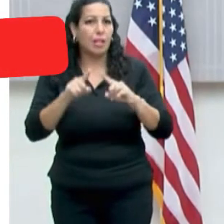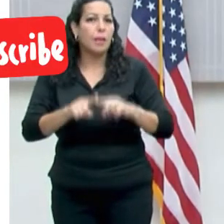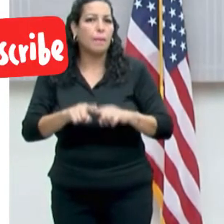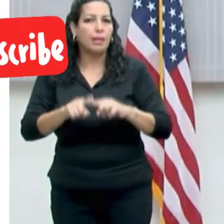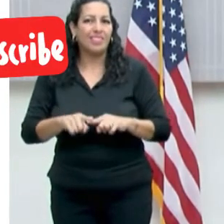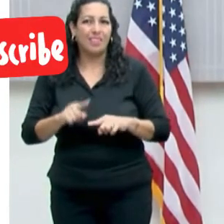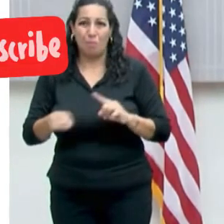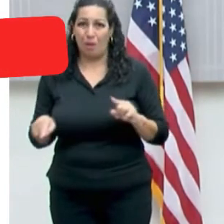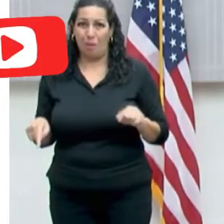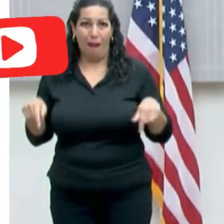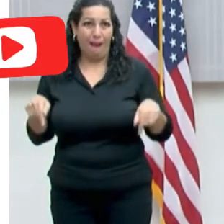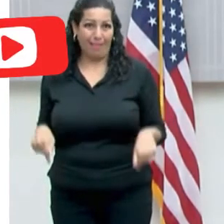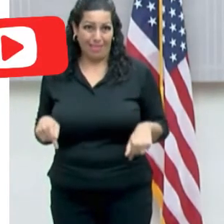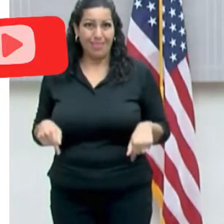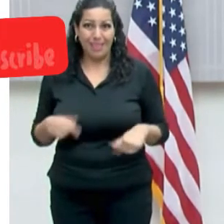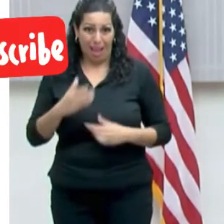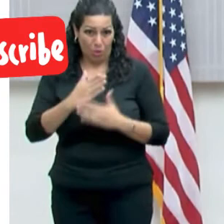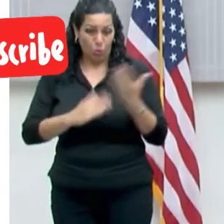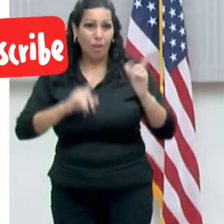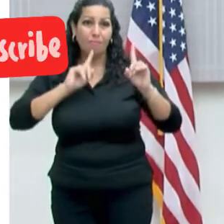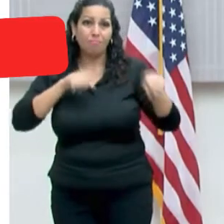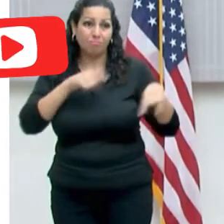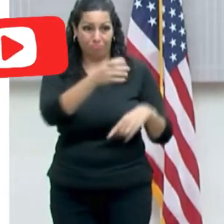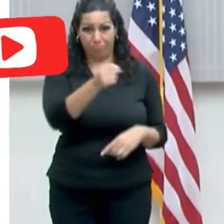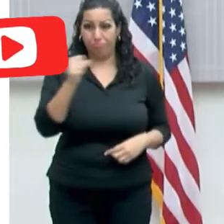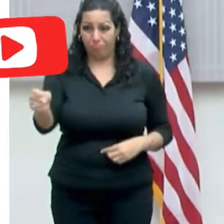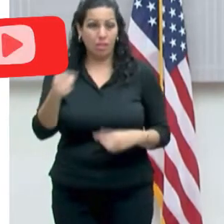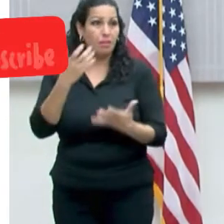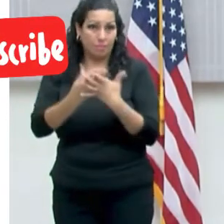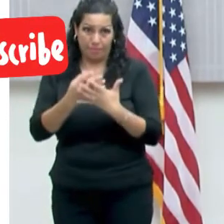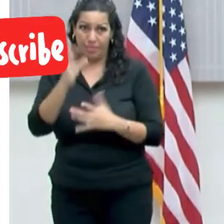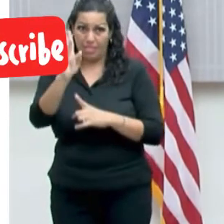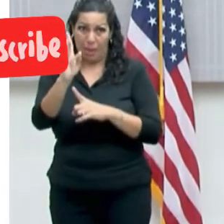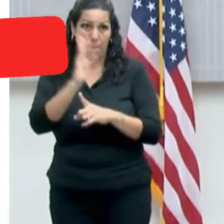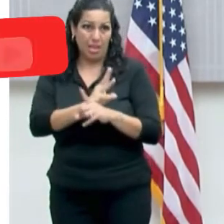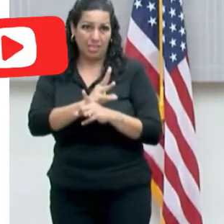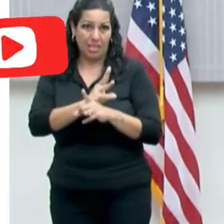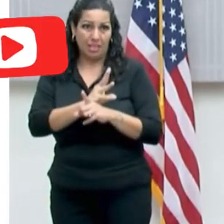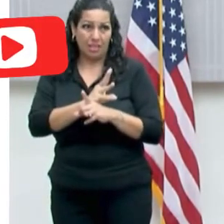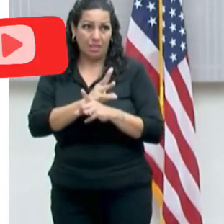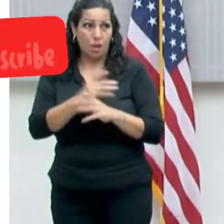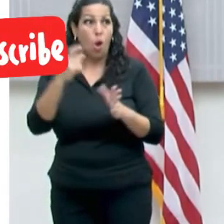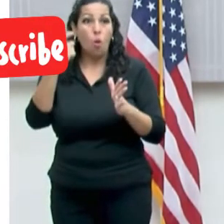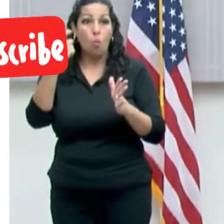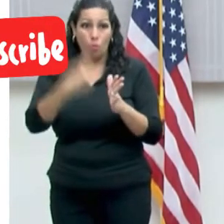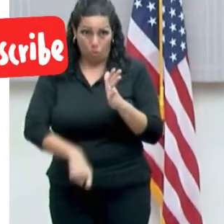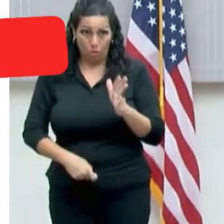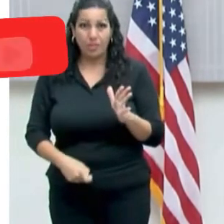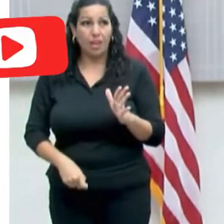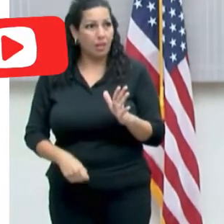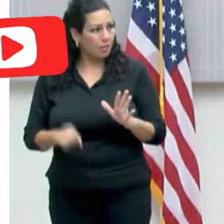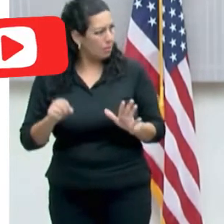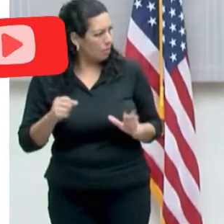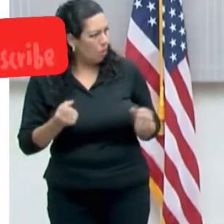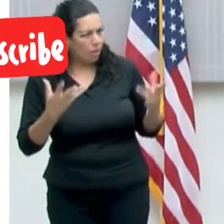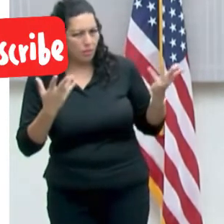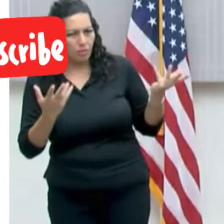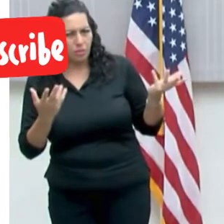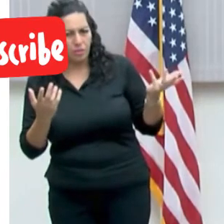Pero aquí hay hasta pena de cárcel hasta seis meses. Y las multas, si mal no recuerdo, puede llegar hasta